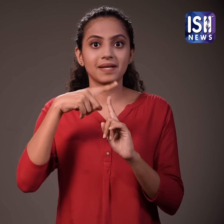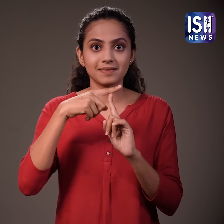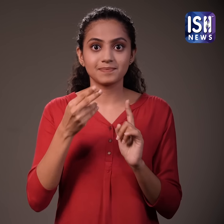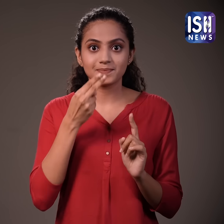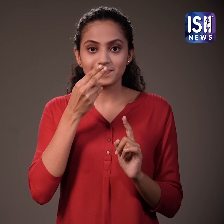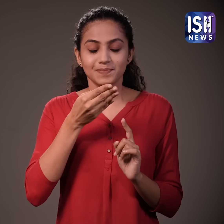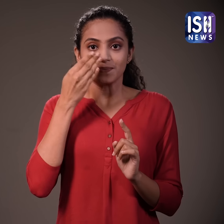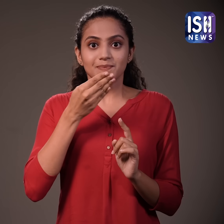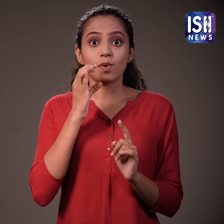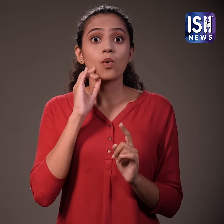फुदीने का तेल